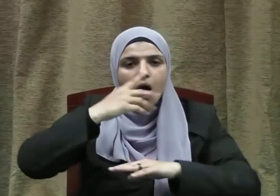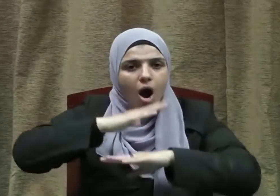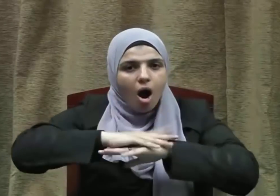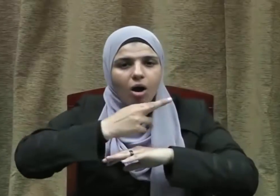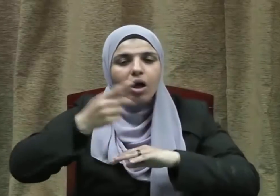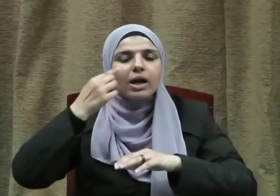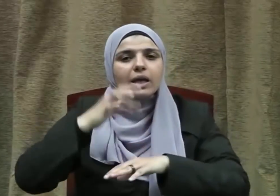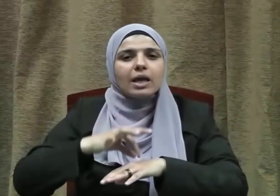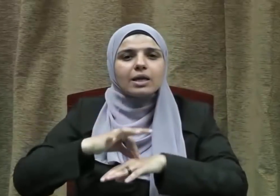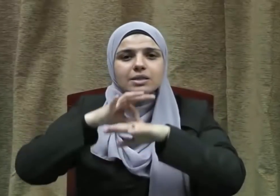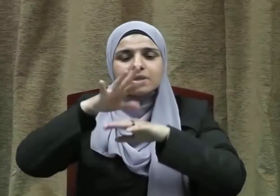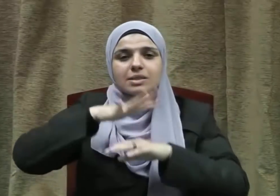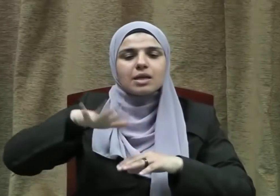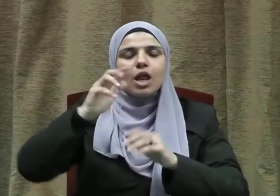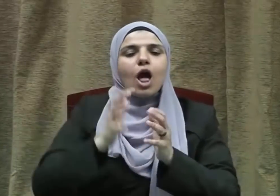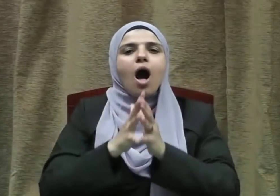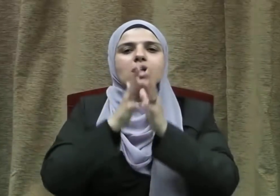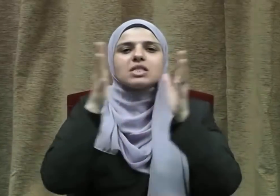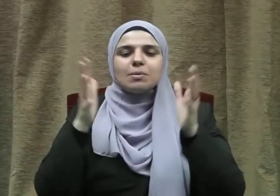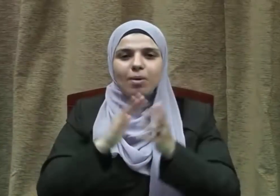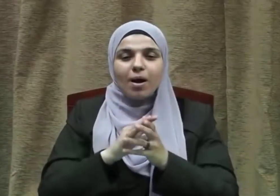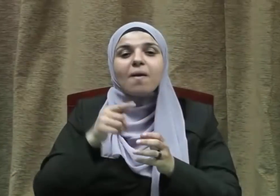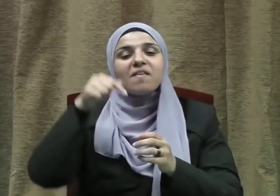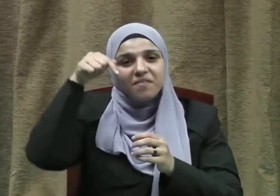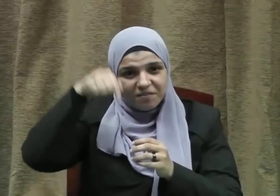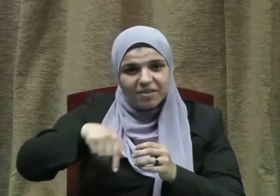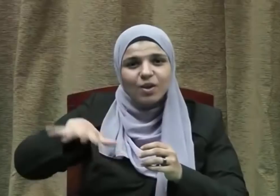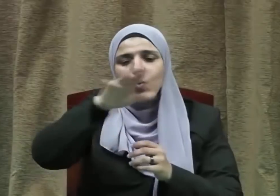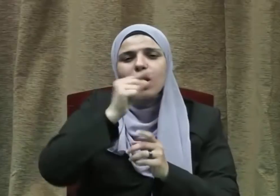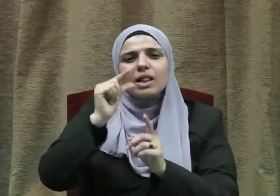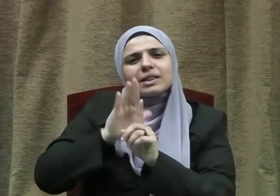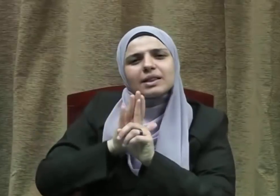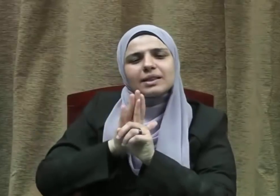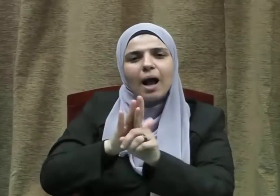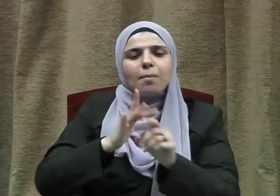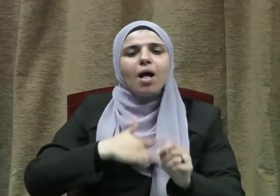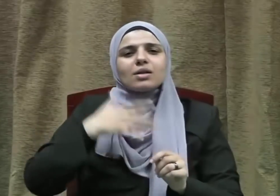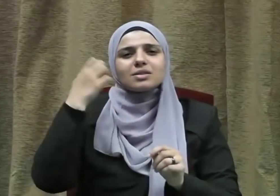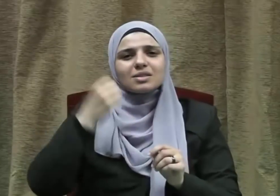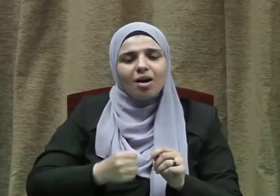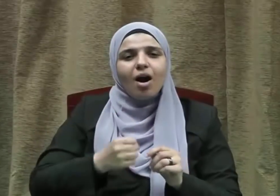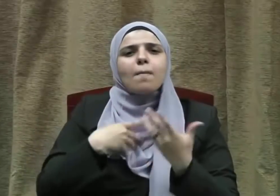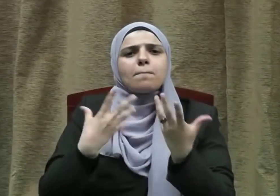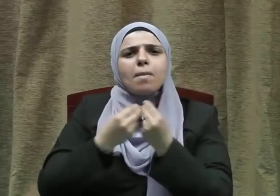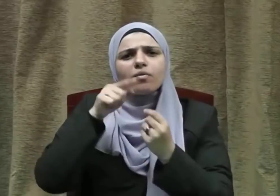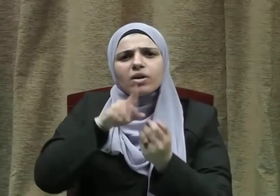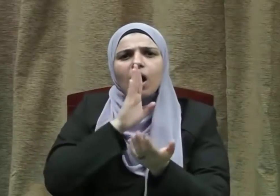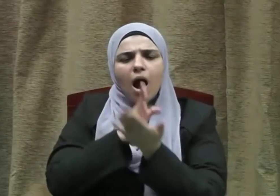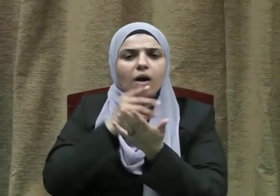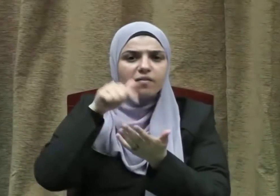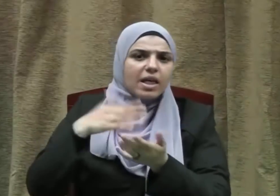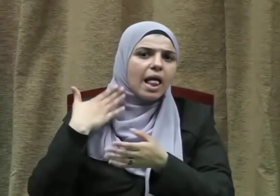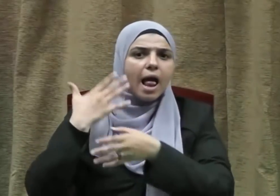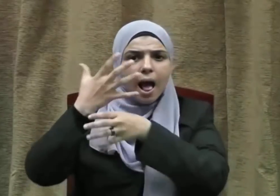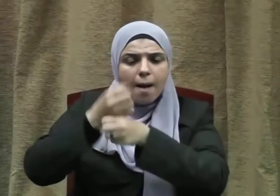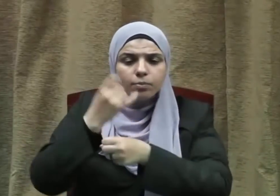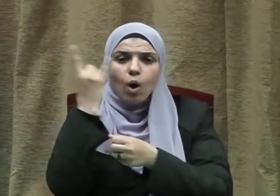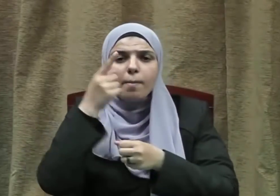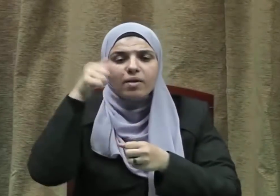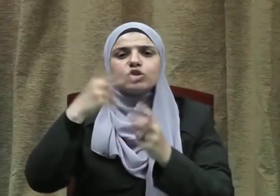وإنسانية عظمى بها تدعم الثقة ويتحقق الأمن والأمان بين الشعوب